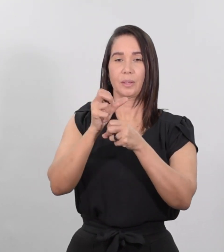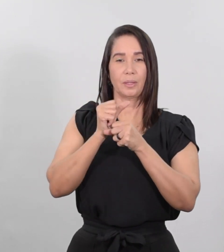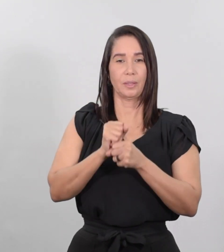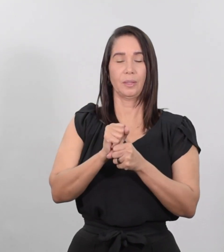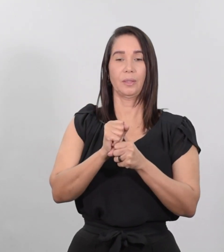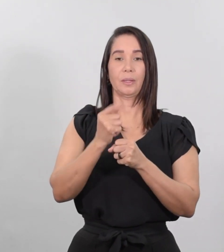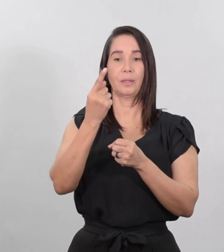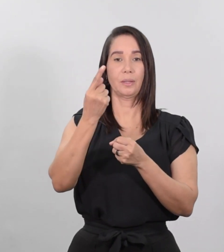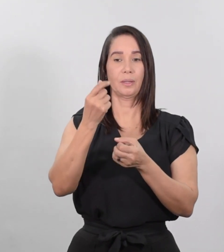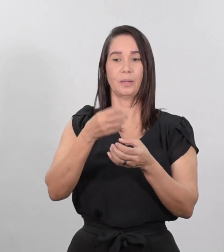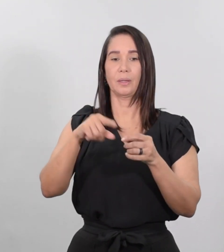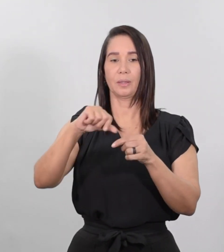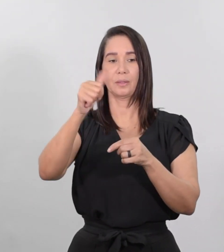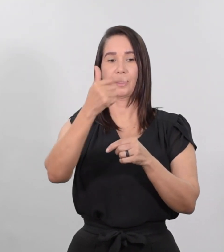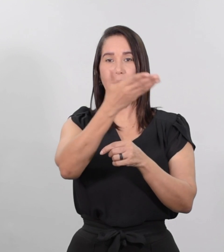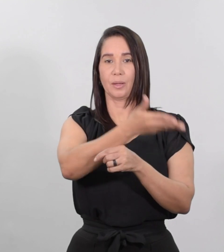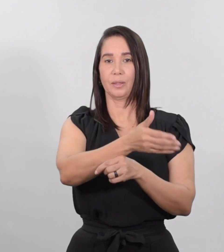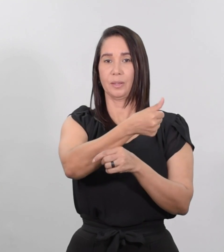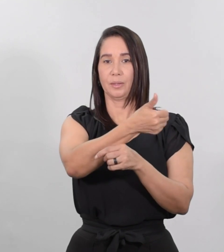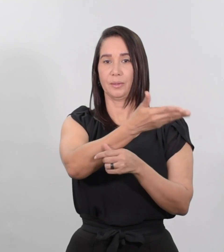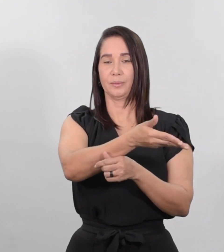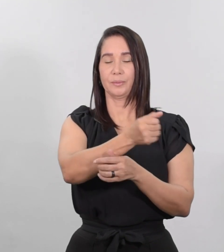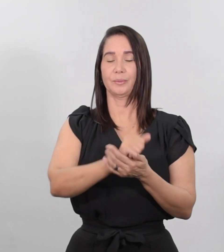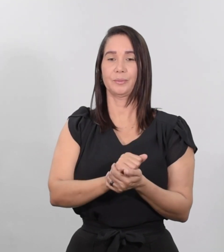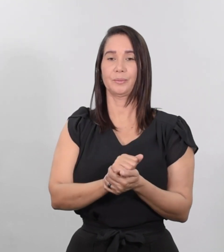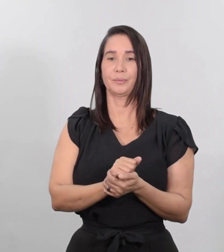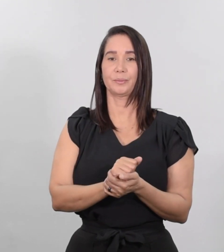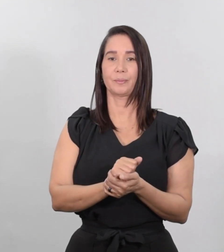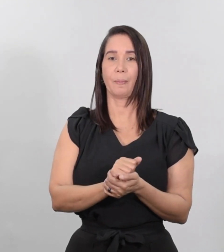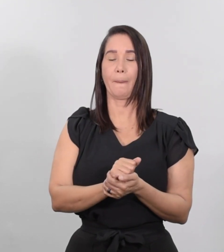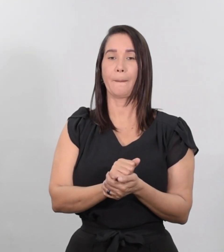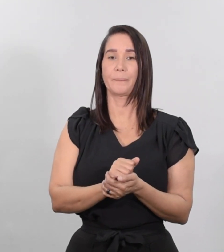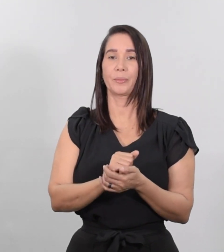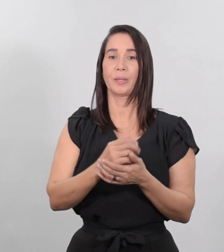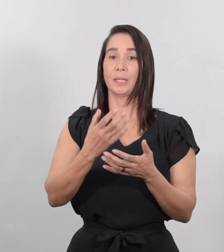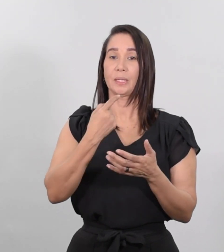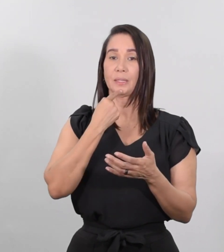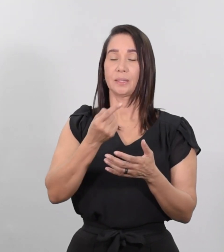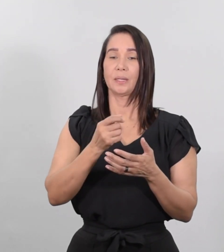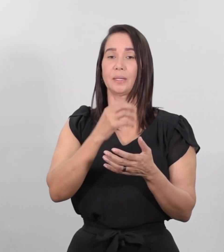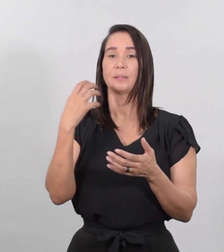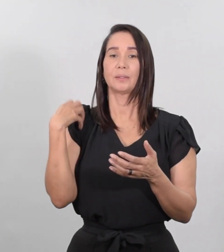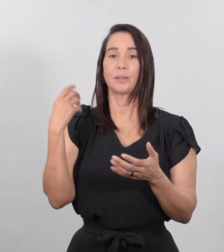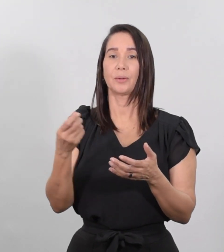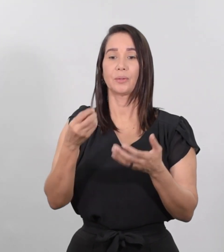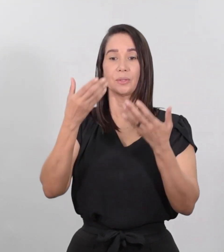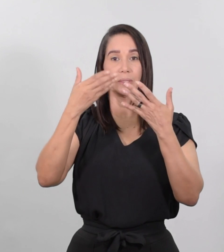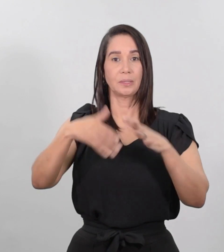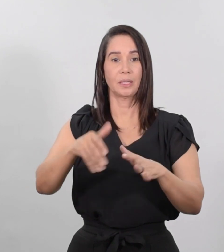onza y dénsela al que tiene diez. Le replicaron, Señor, si ya tiene diez onzas,